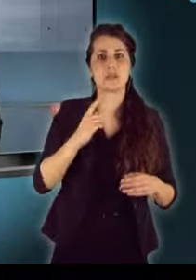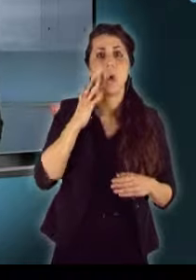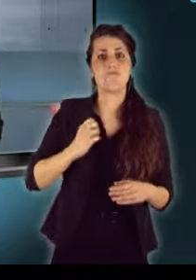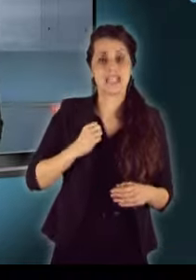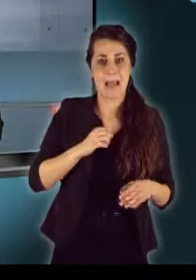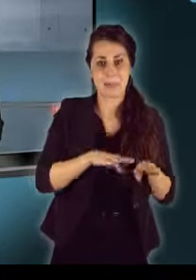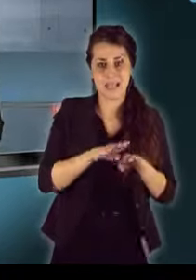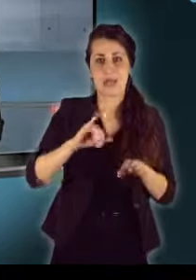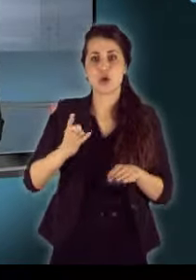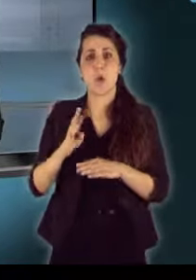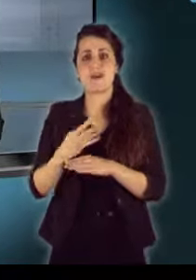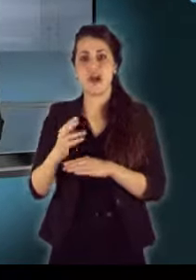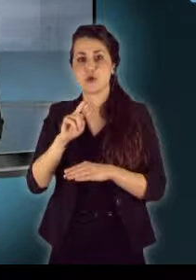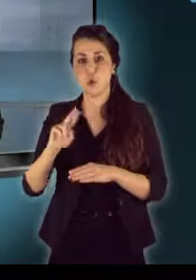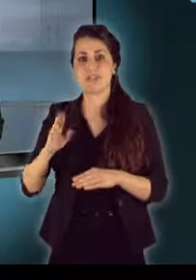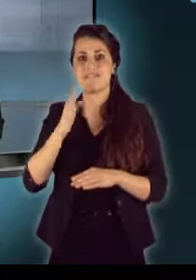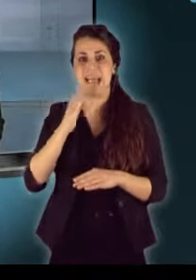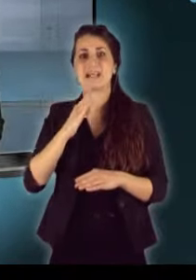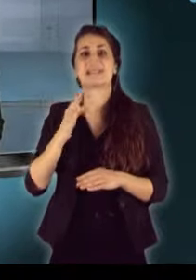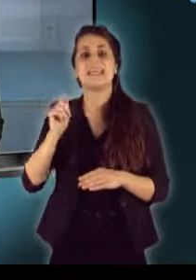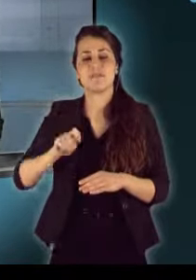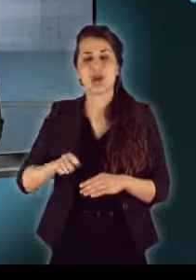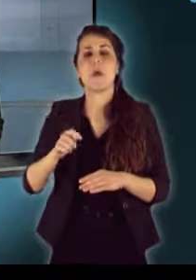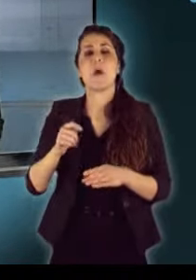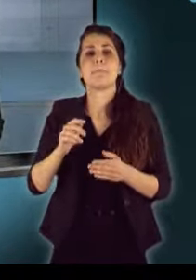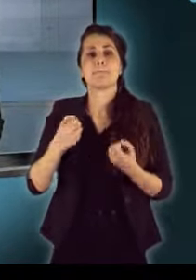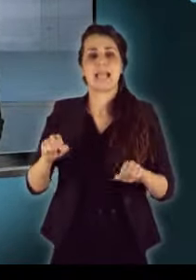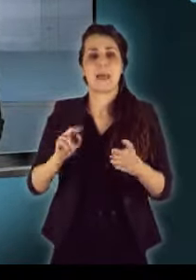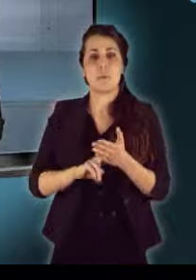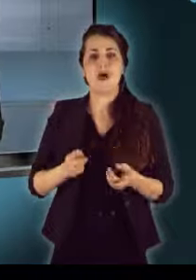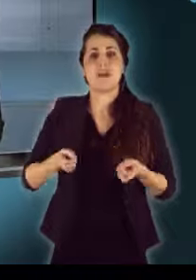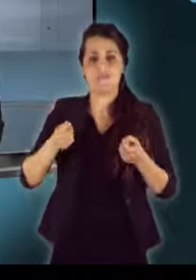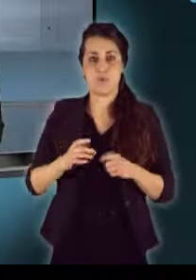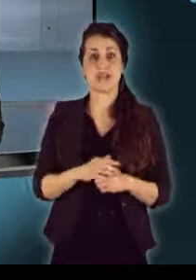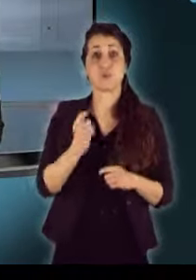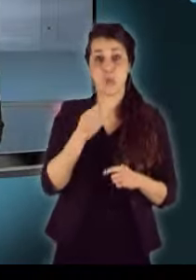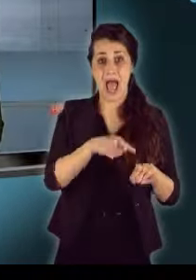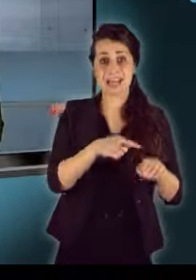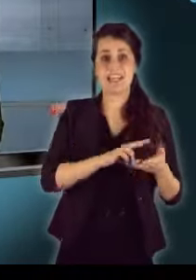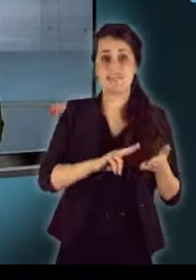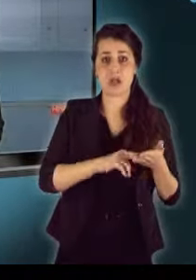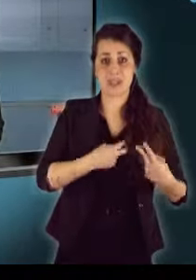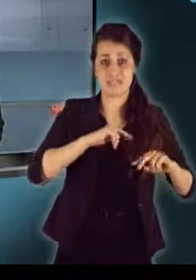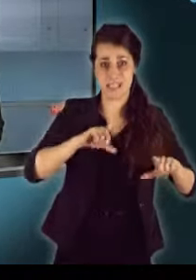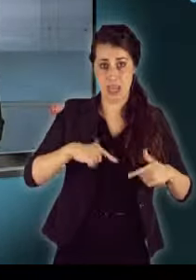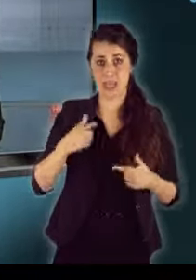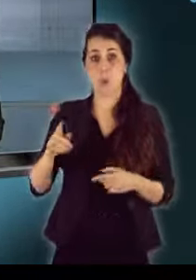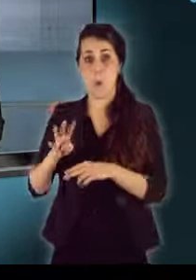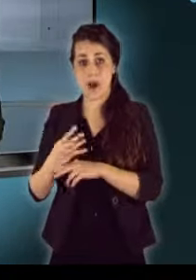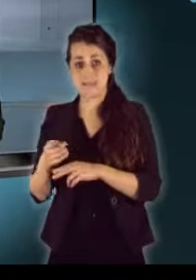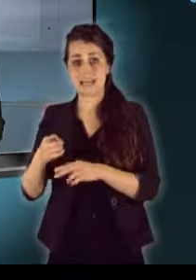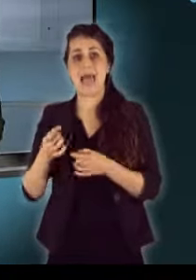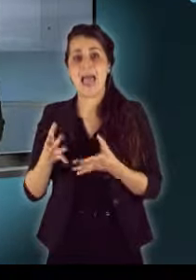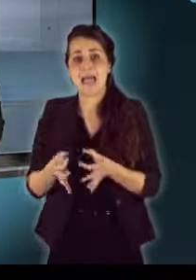miniszter és Horváth Zsolt Fidesz képviselő mentelmi jogának felfüggesztéséről. Juhászt hivatali visszaélés, Horváthot engedély